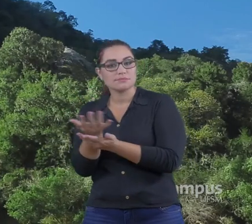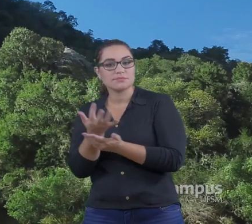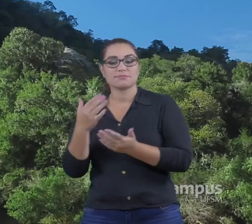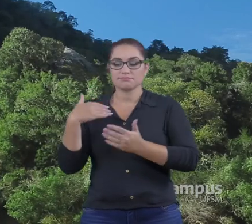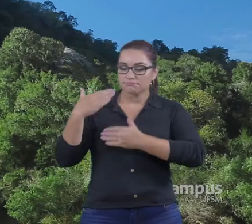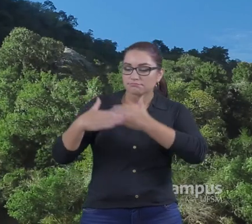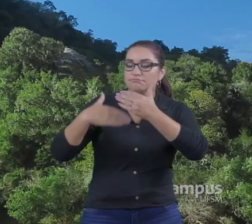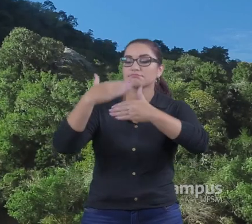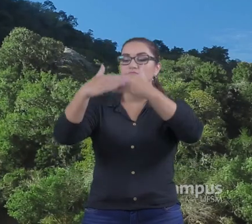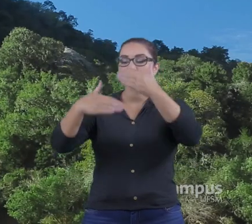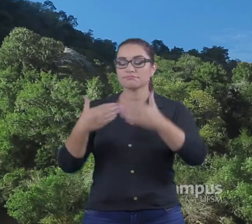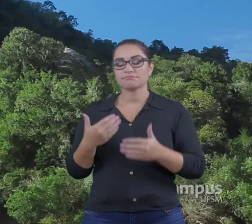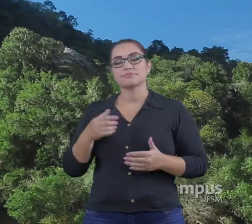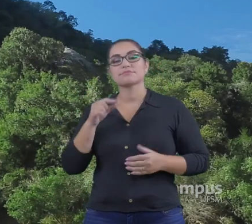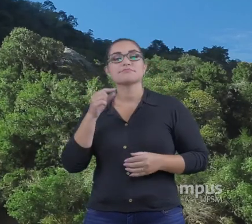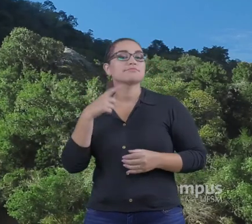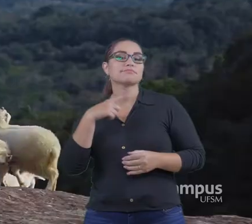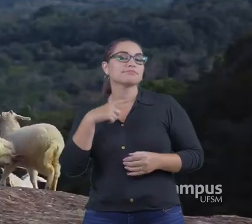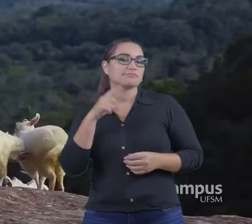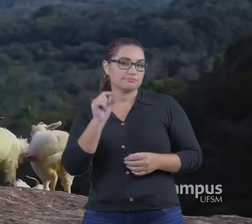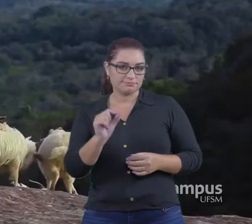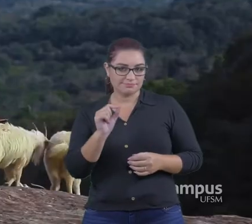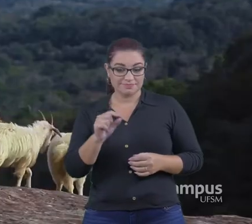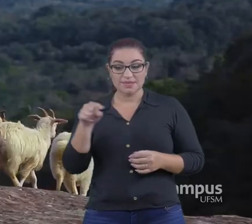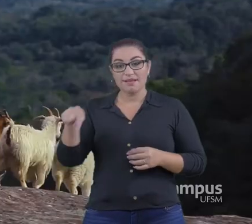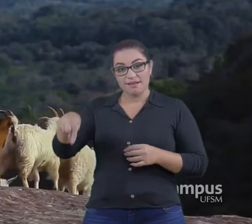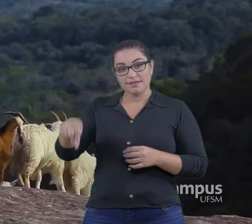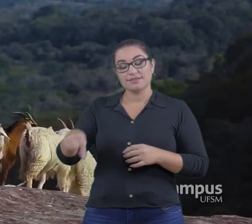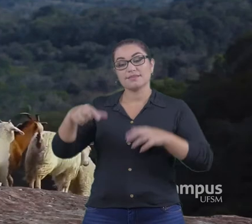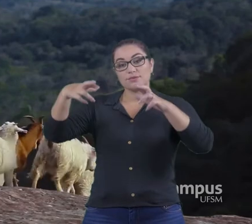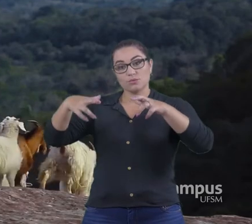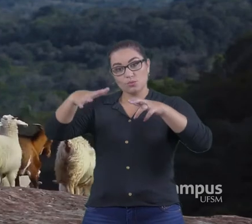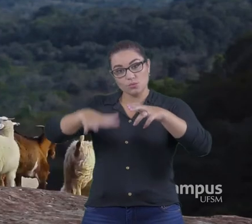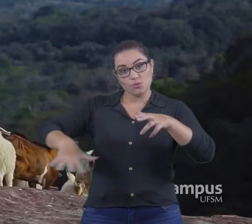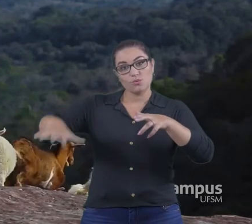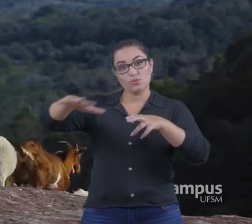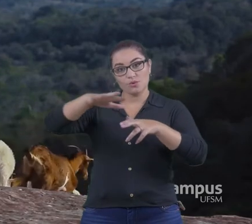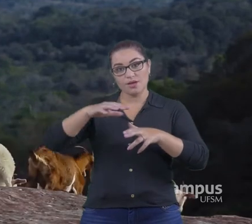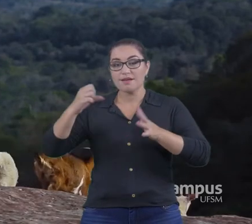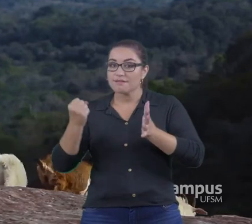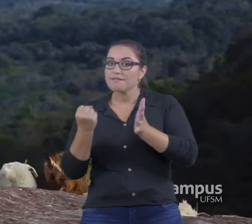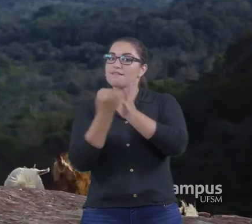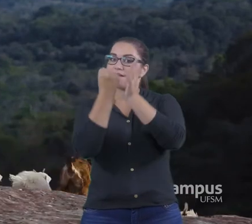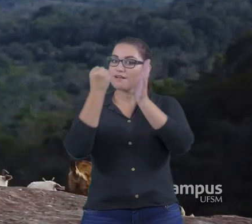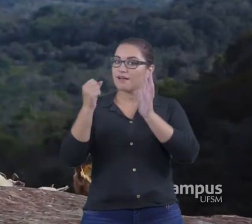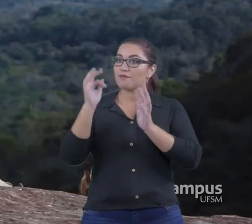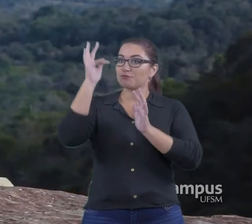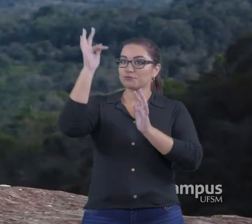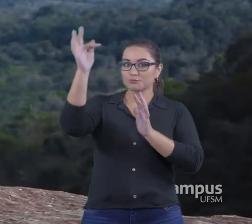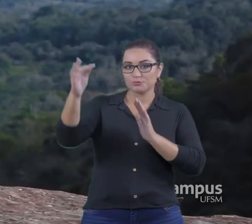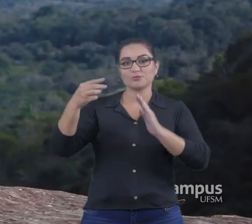Um território Apto A se candidatar A uma certificação Como o Geoparque Um dos